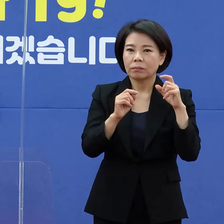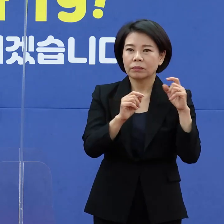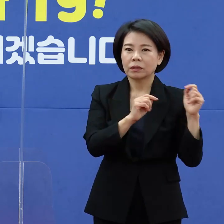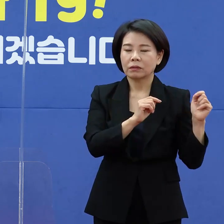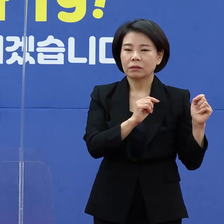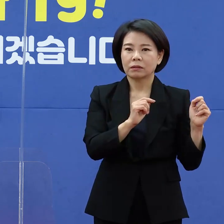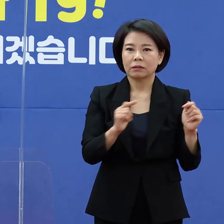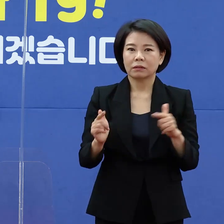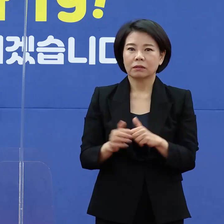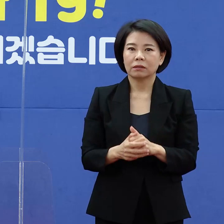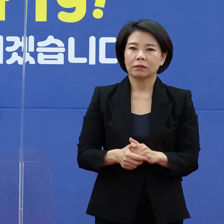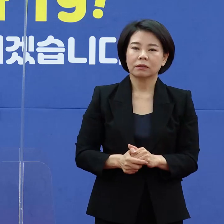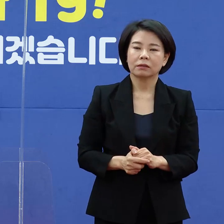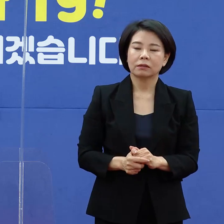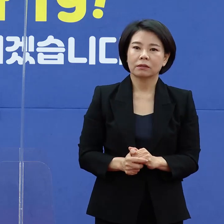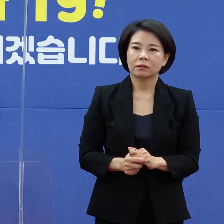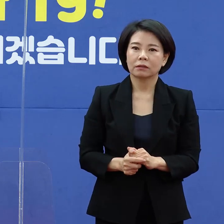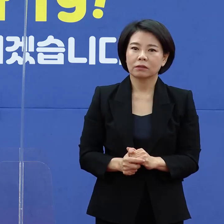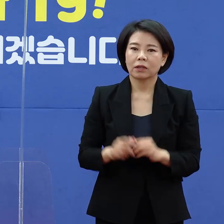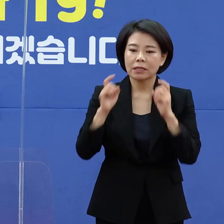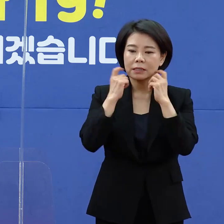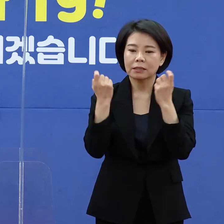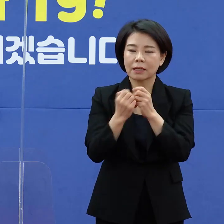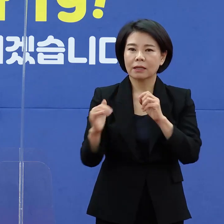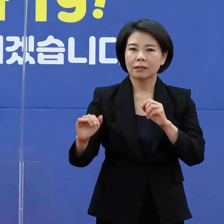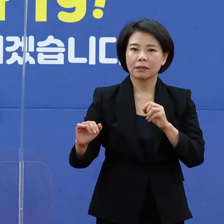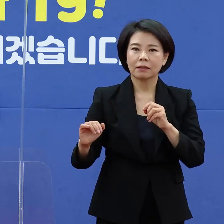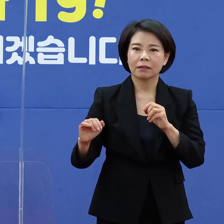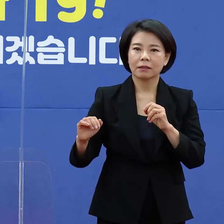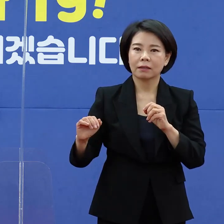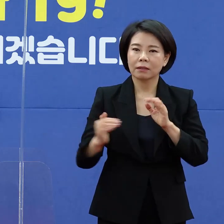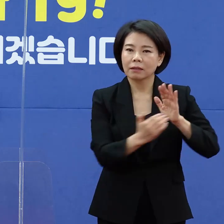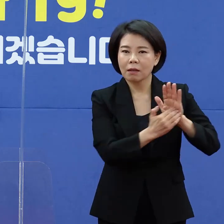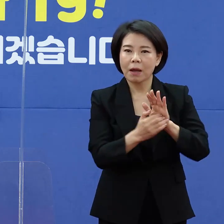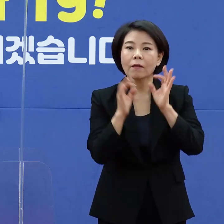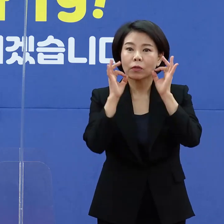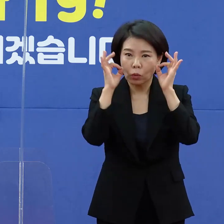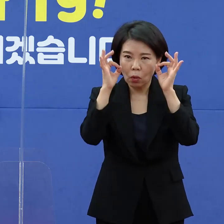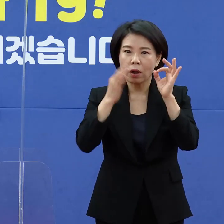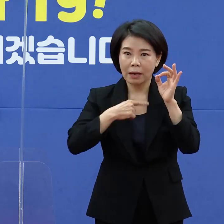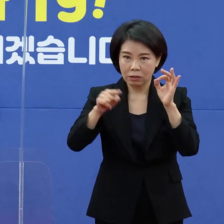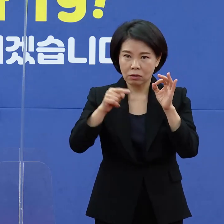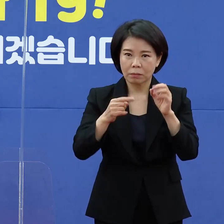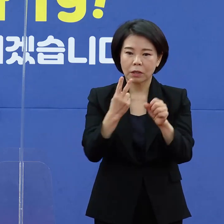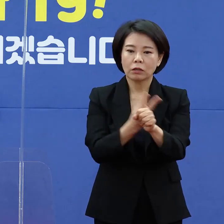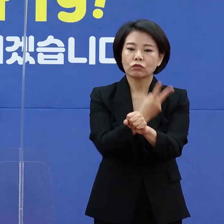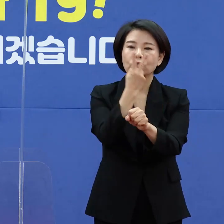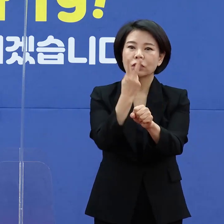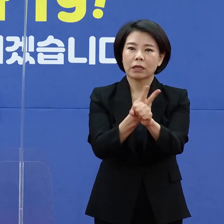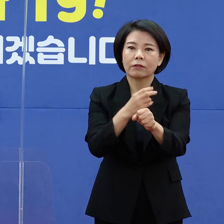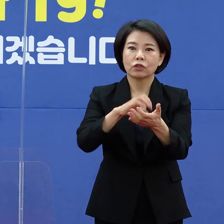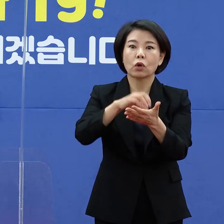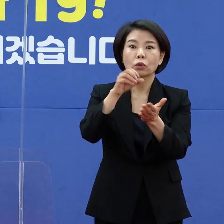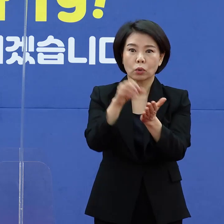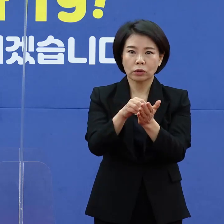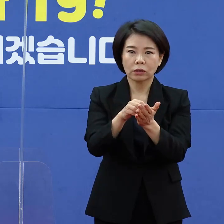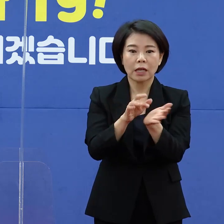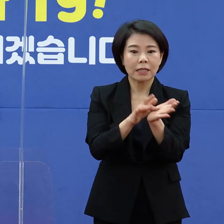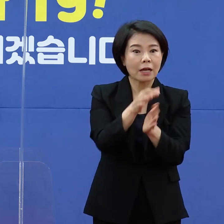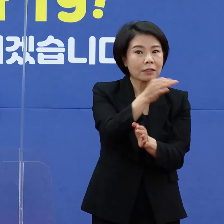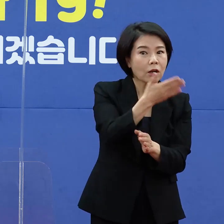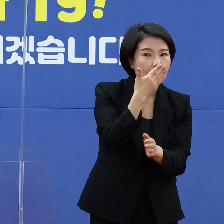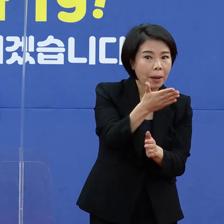개인 예방 노력을 통해서 2시간 정도는 의약품을 사러 간다든가